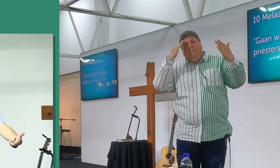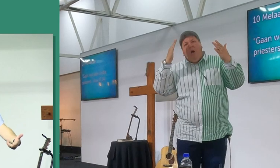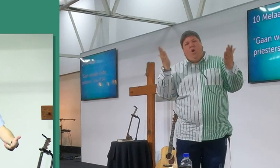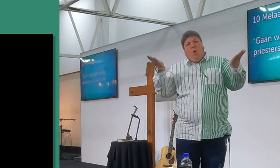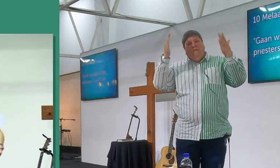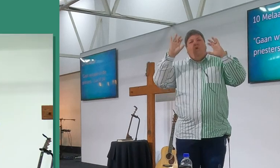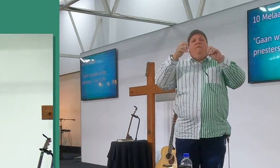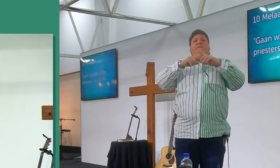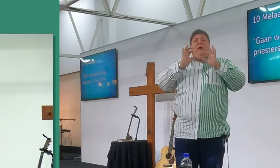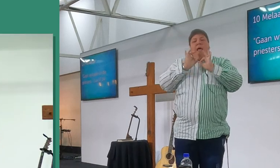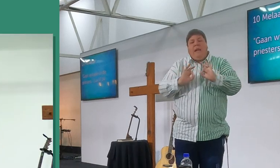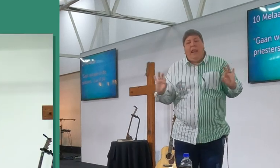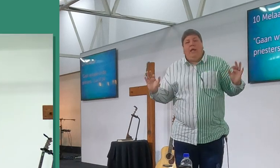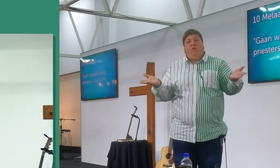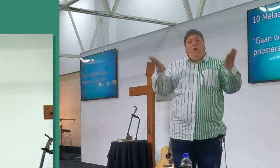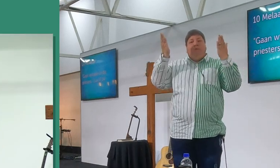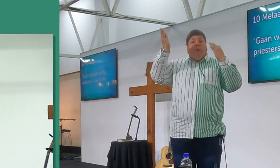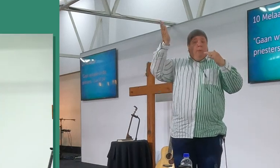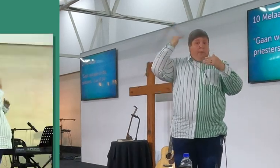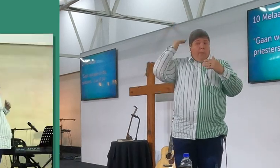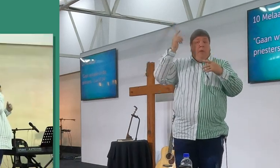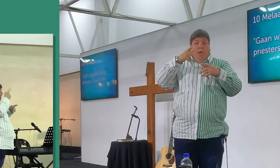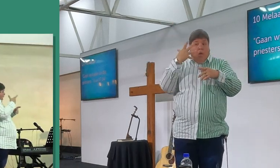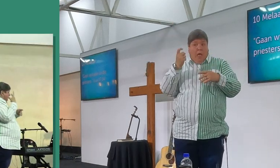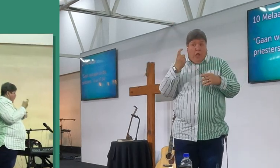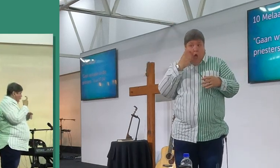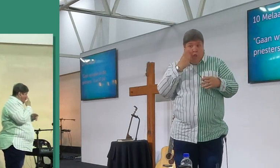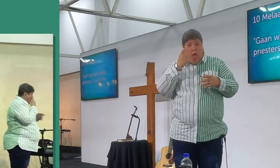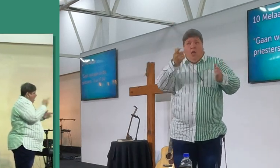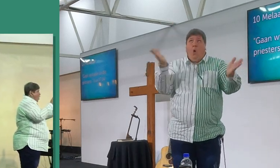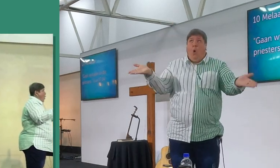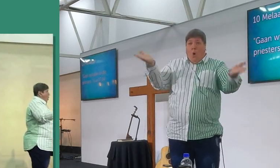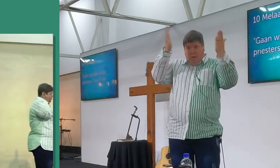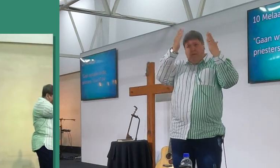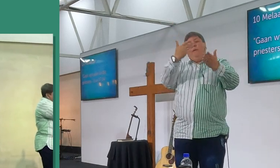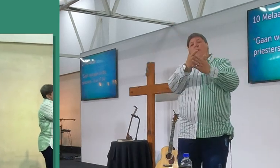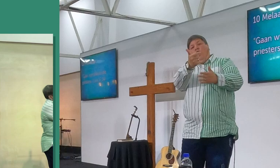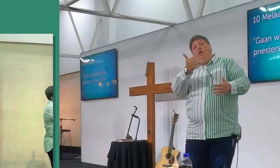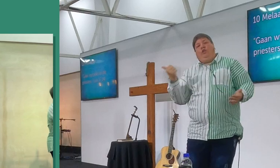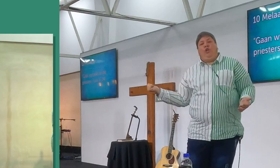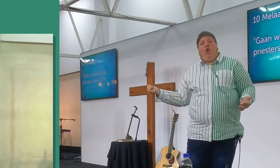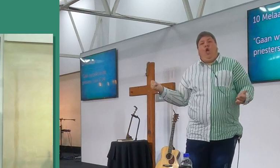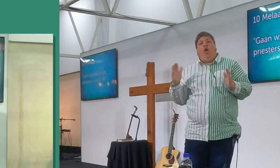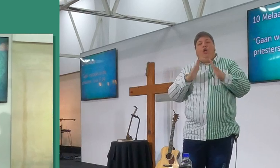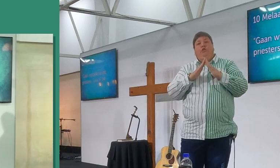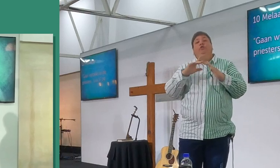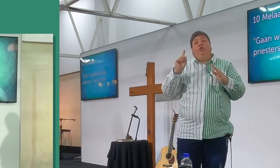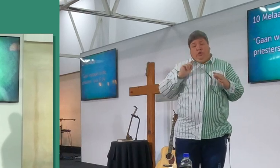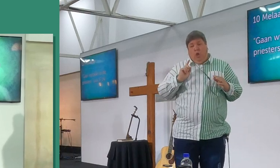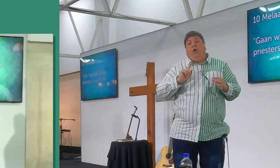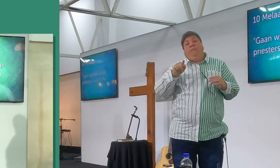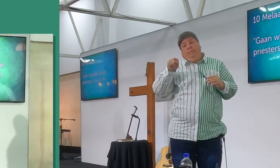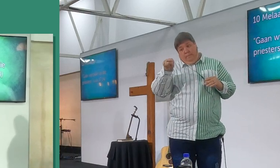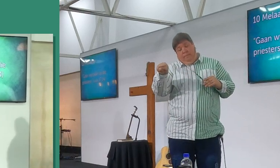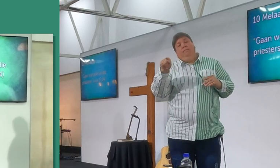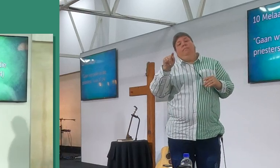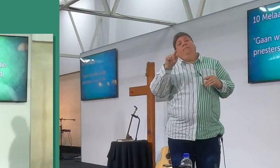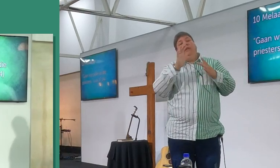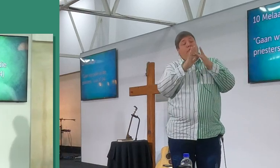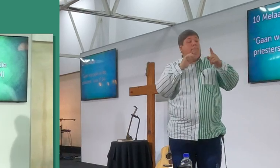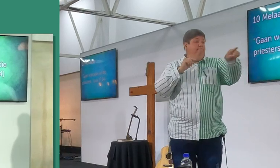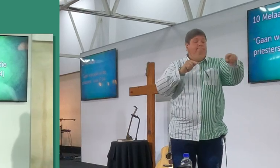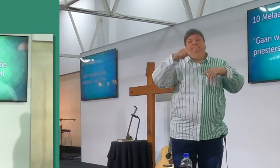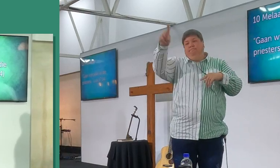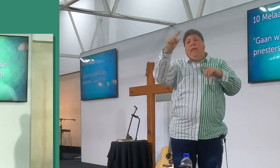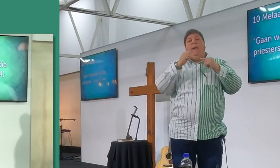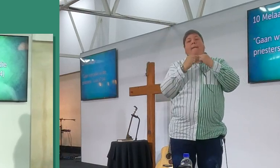offer gebring het aan die rede, as getuien is, dat die rede jou gezond gemaakt het, en jy was terug, so dis wat Jesus doen, dis ook om Jesus hulle, na die priester toe stuur, dat hulle,